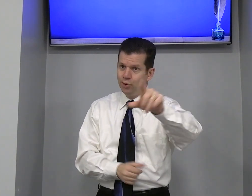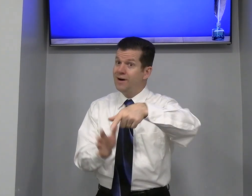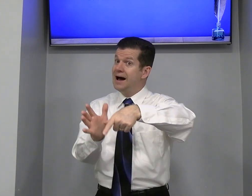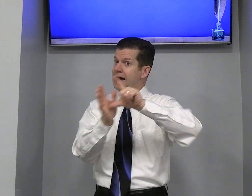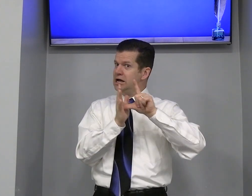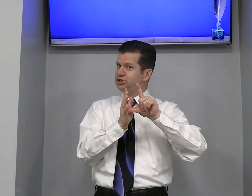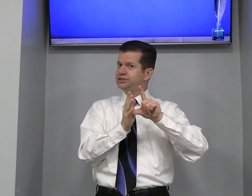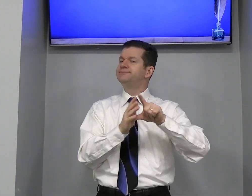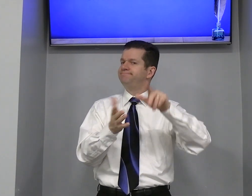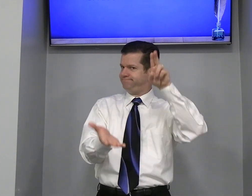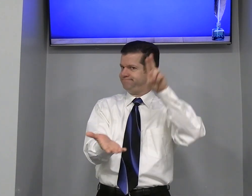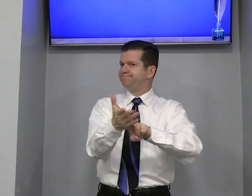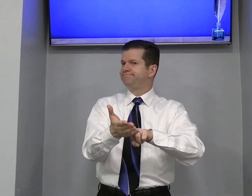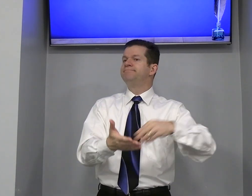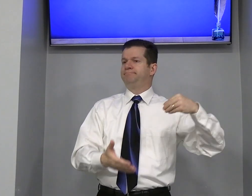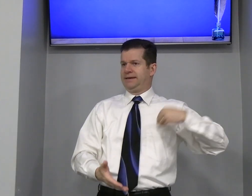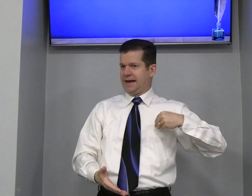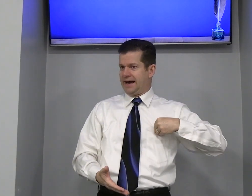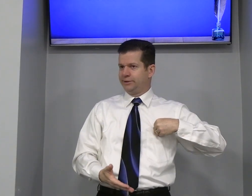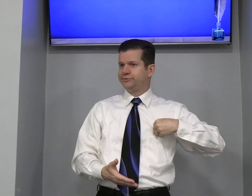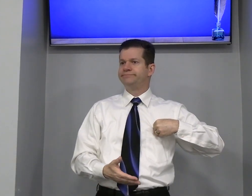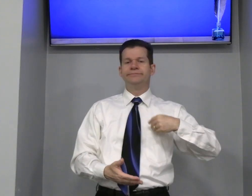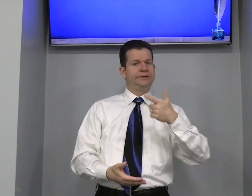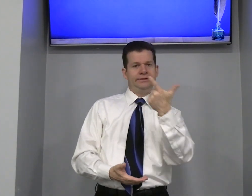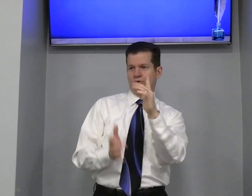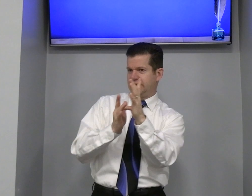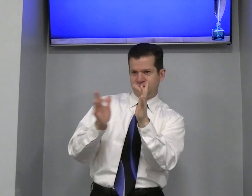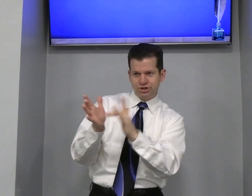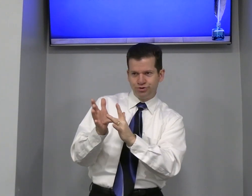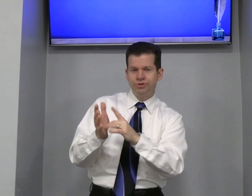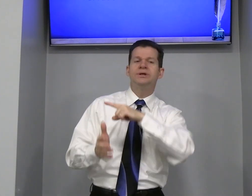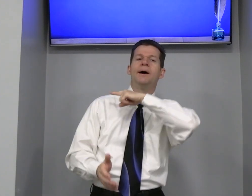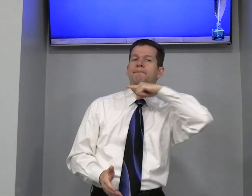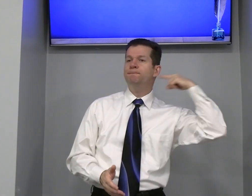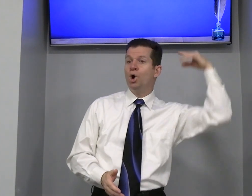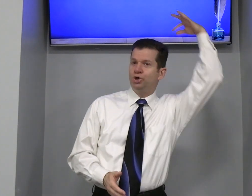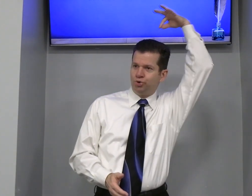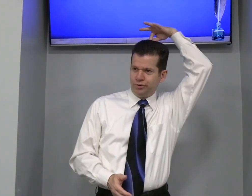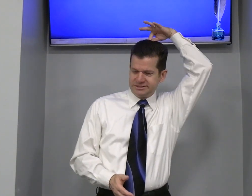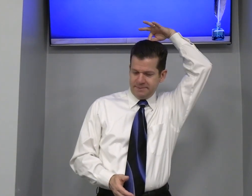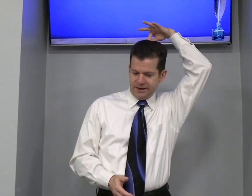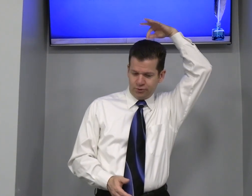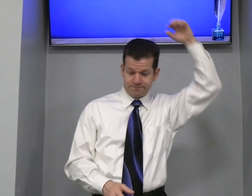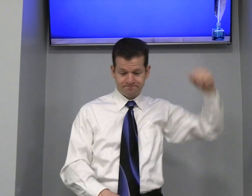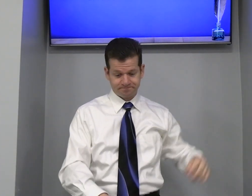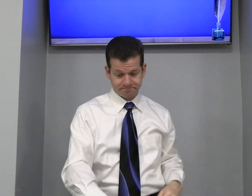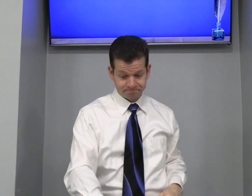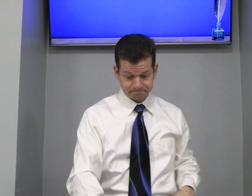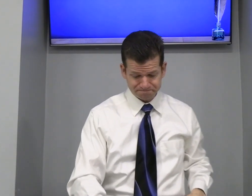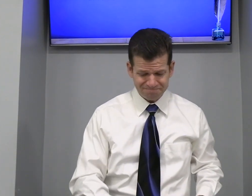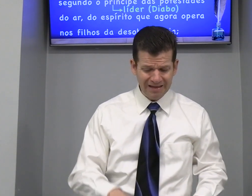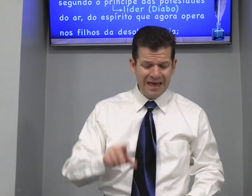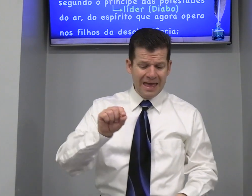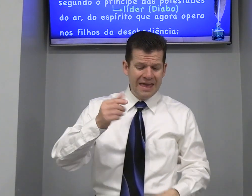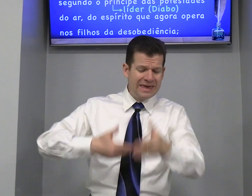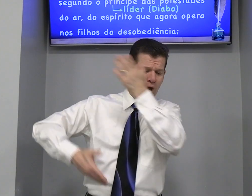um Antes Pecado Não tem Jesus Morto No Espírito Em que